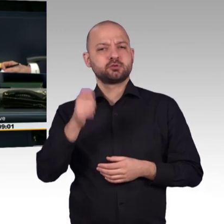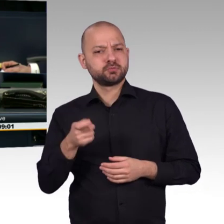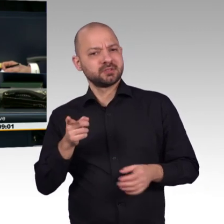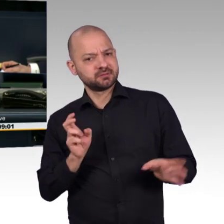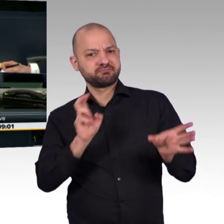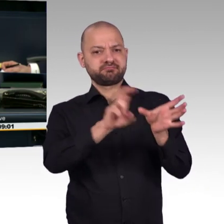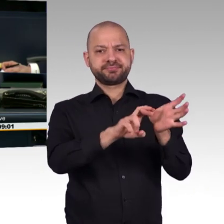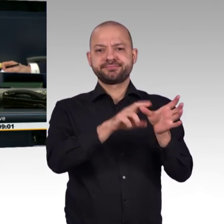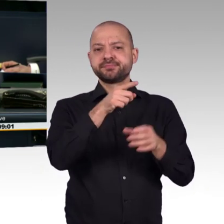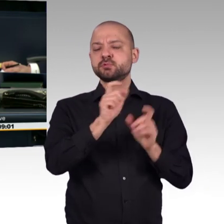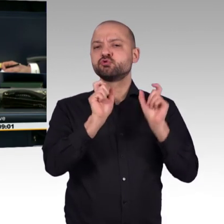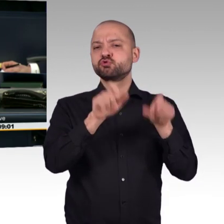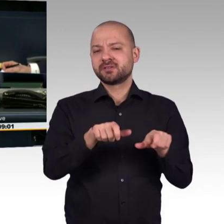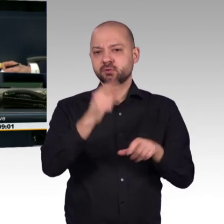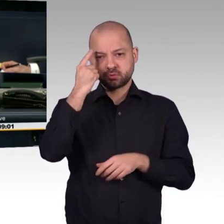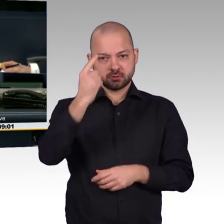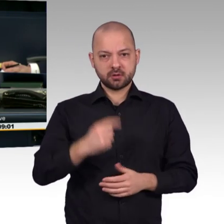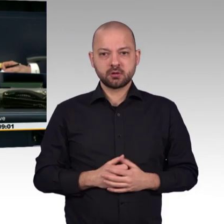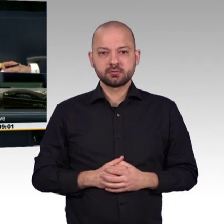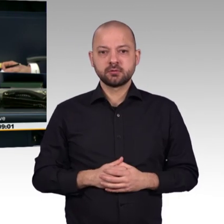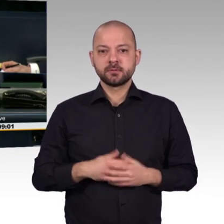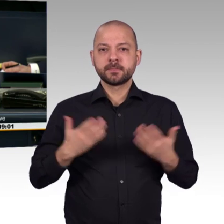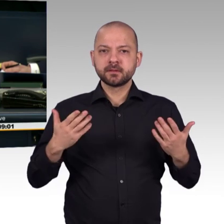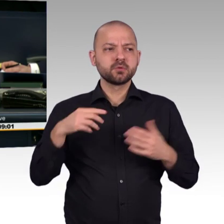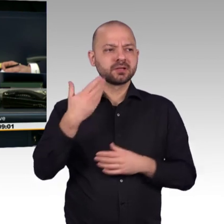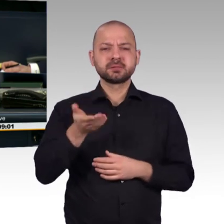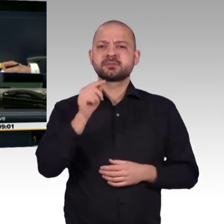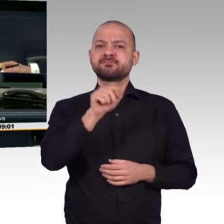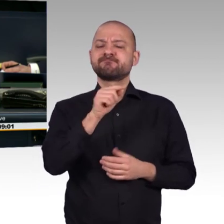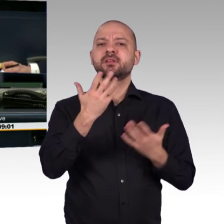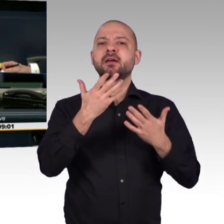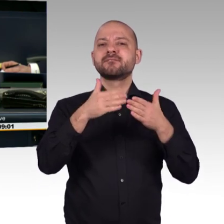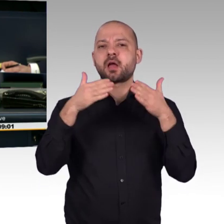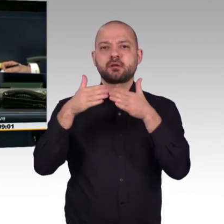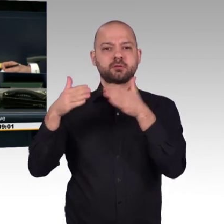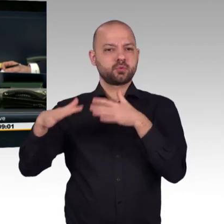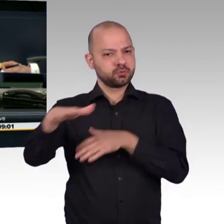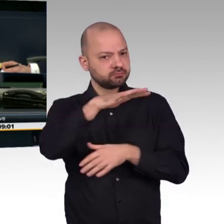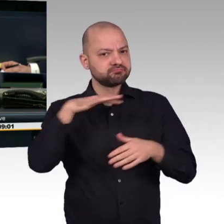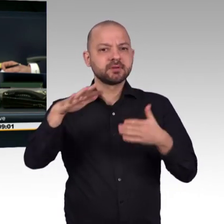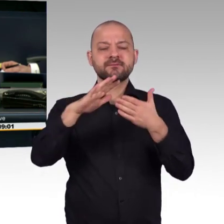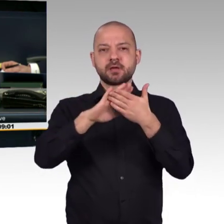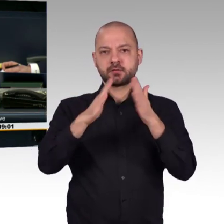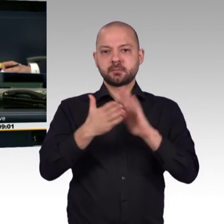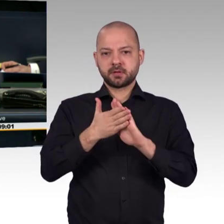Grundgesetzes, Artikel 104 c, 104 d, 125 c, 143 e,